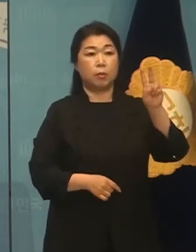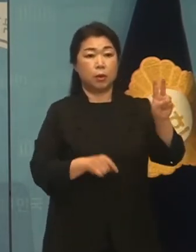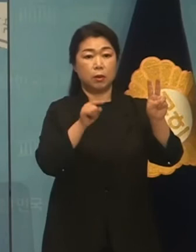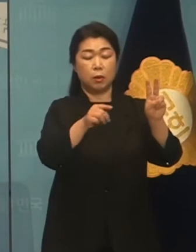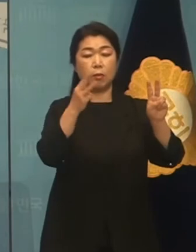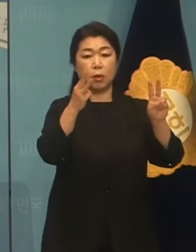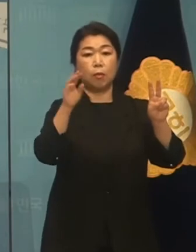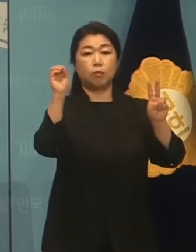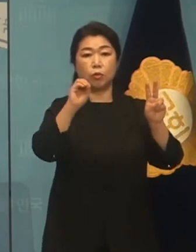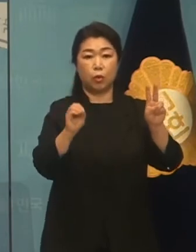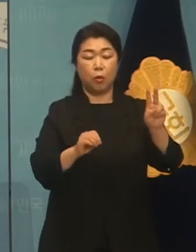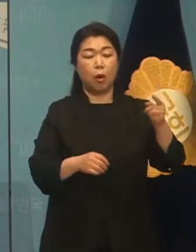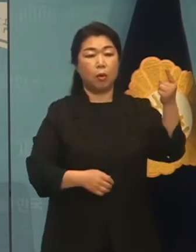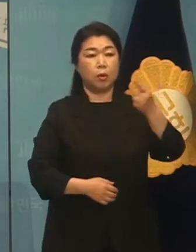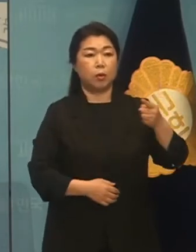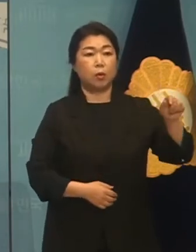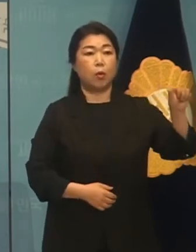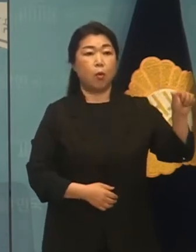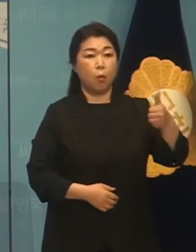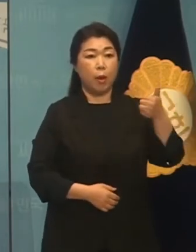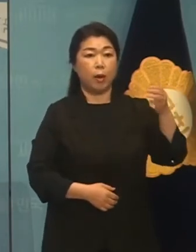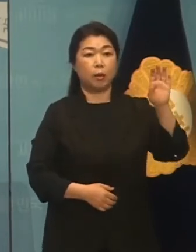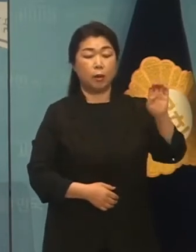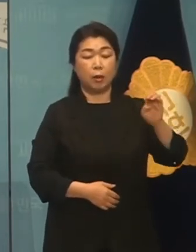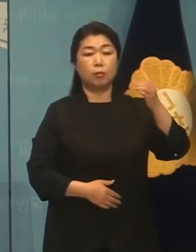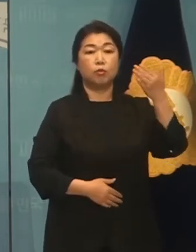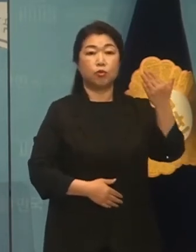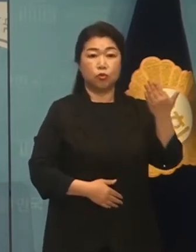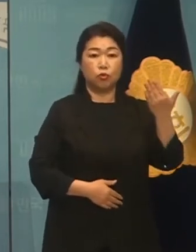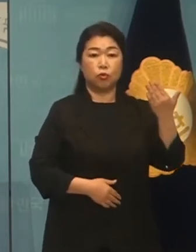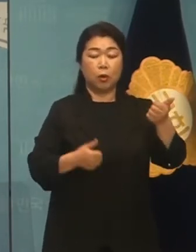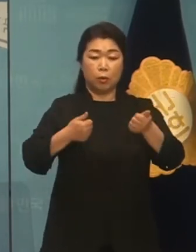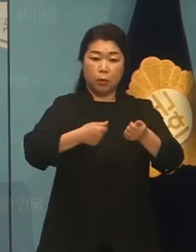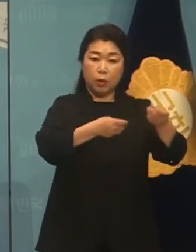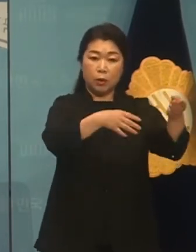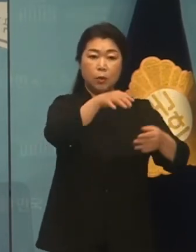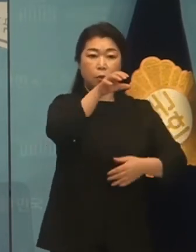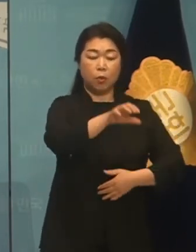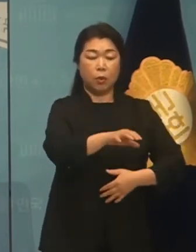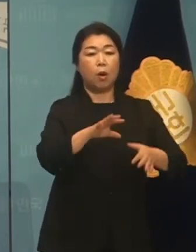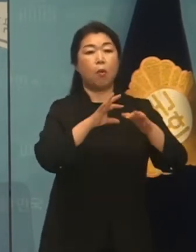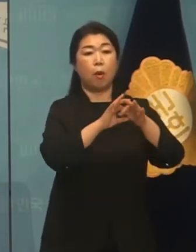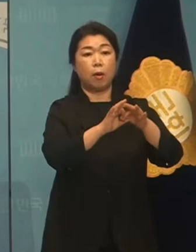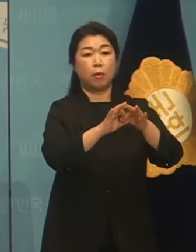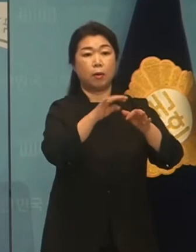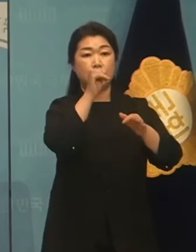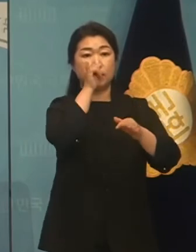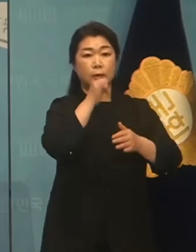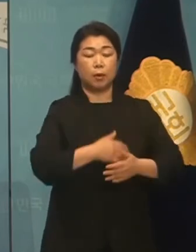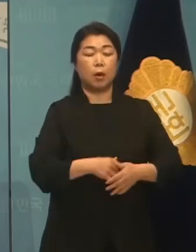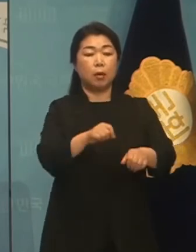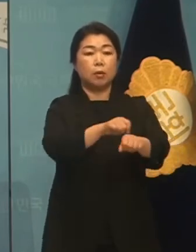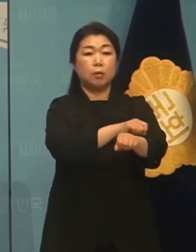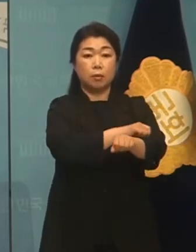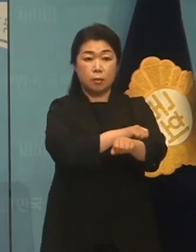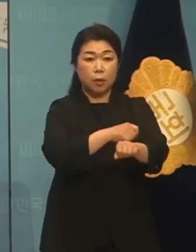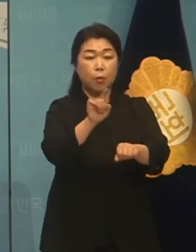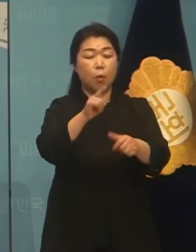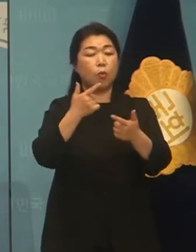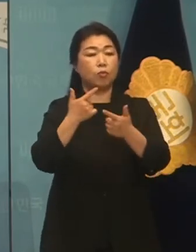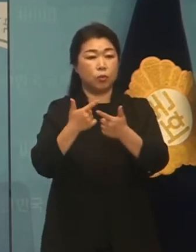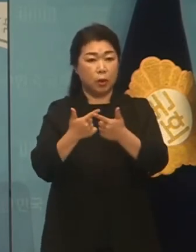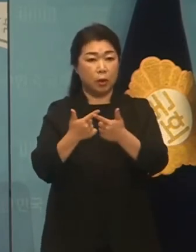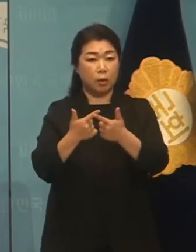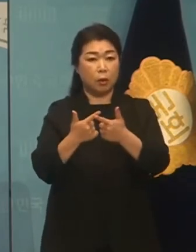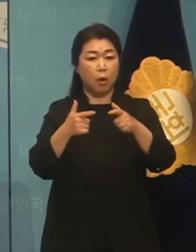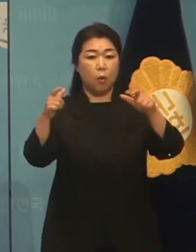대한 1,549필지가 해당됩니다 특히 부산은